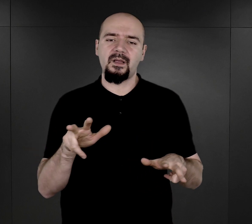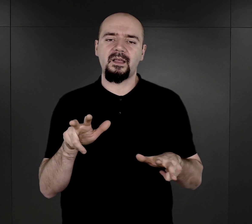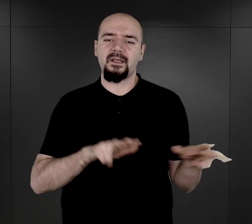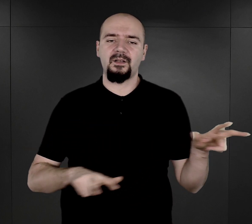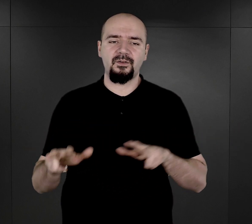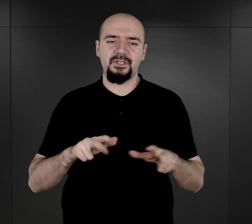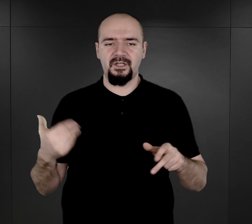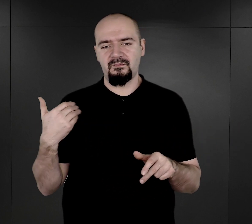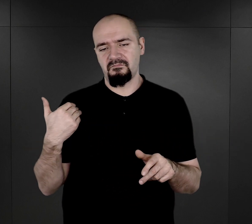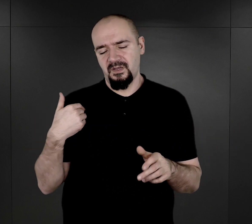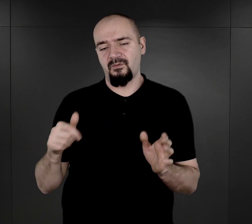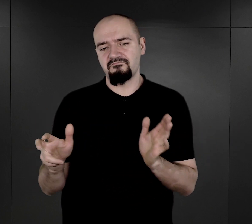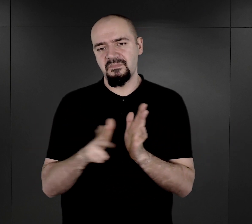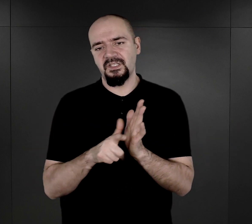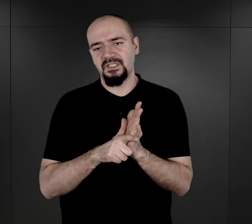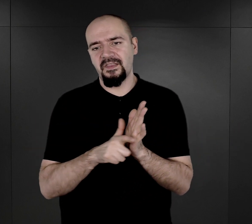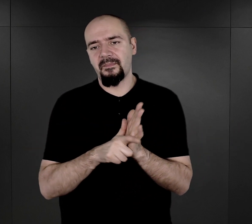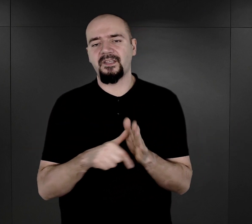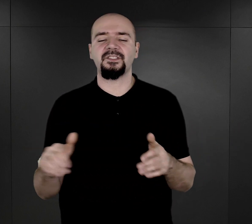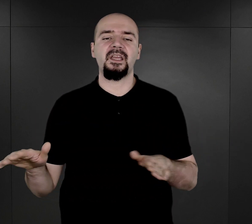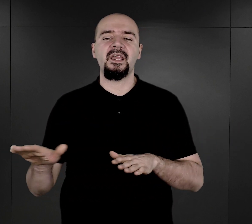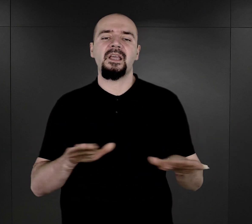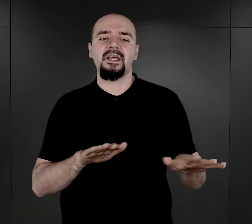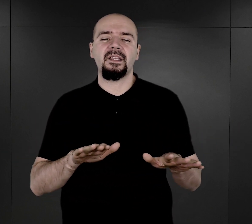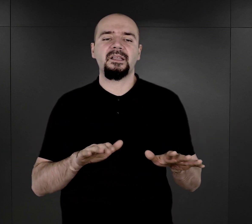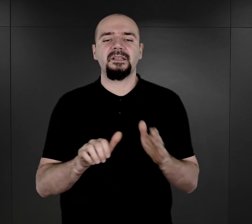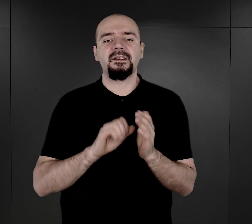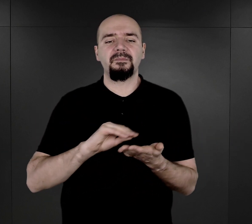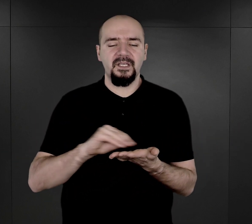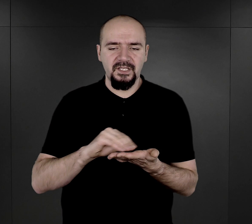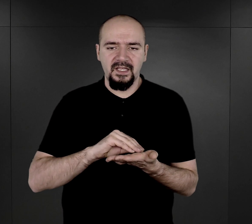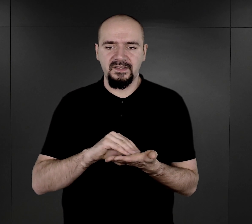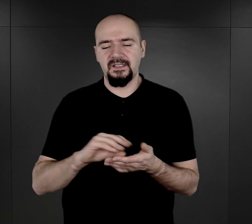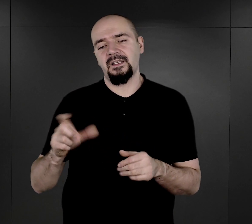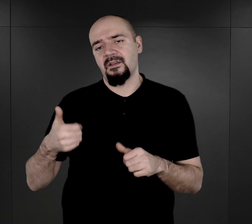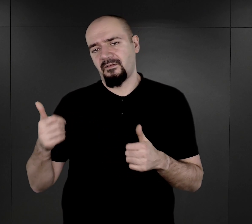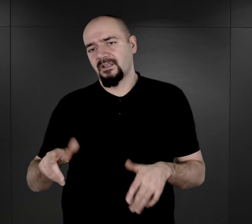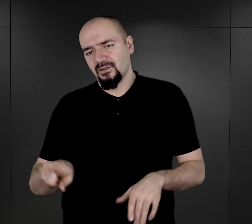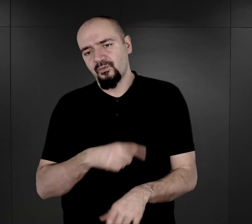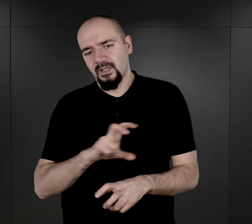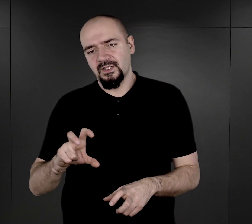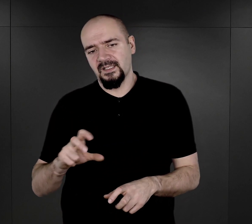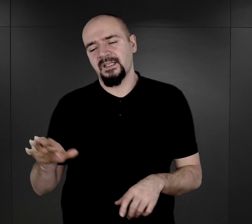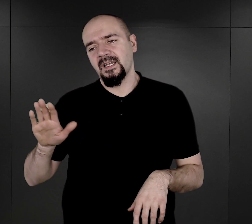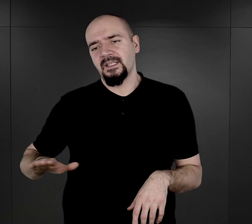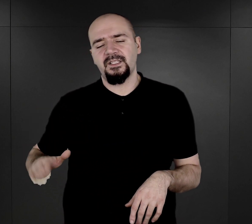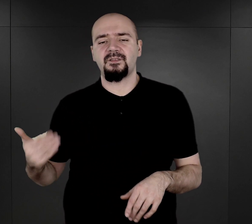długi, stosunkowo długi okres. Dzieci miały być traktowane w trochę inny sposób. Mianowicie przygotowano dla nich